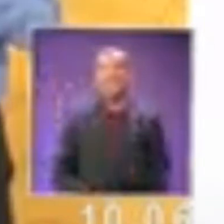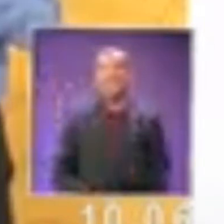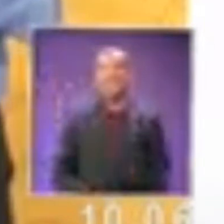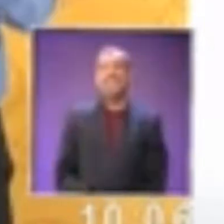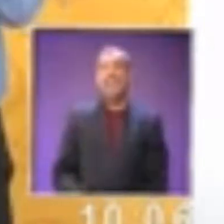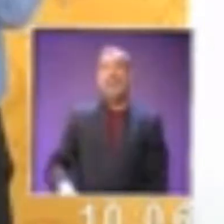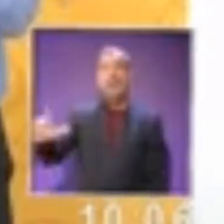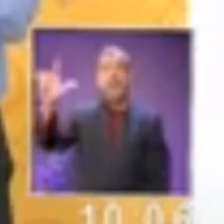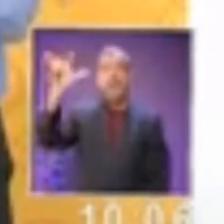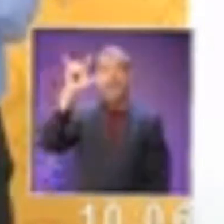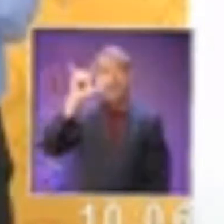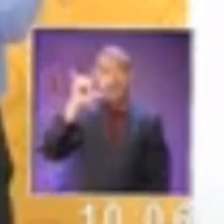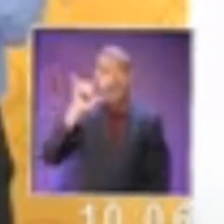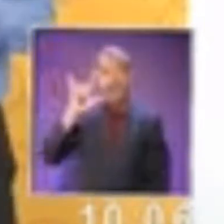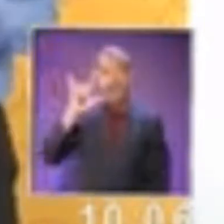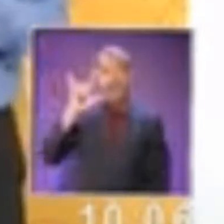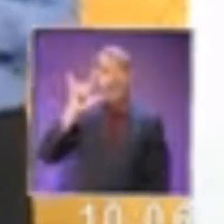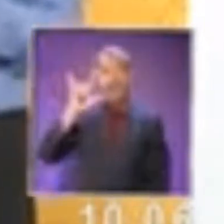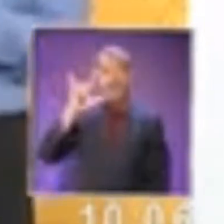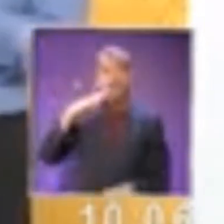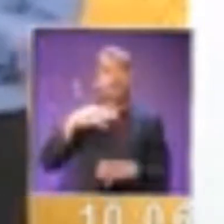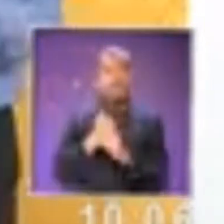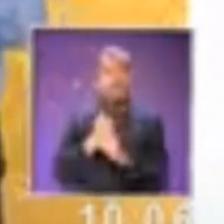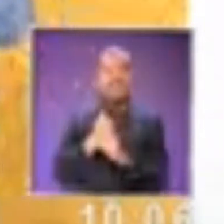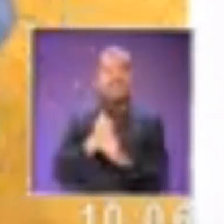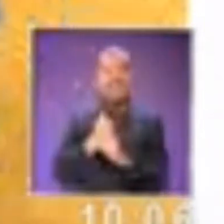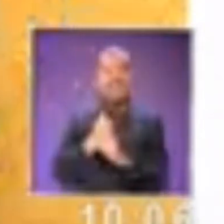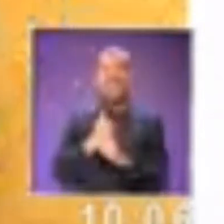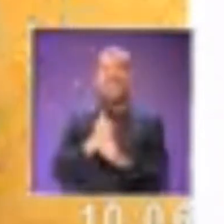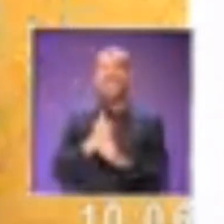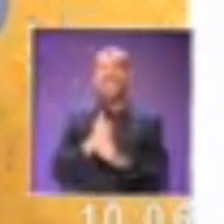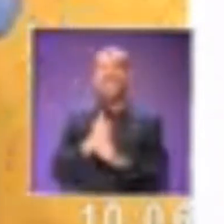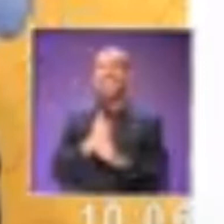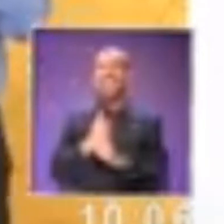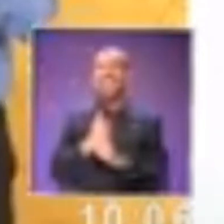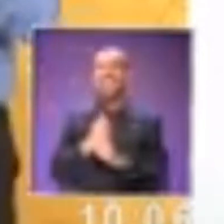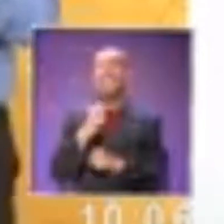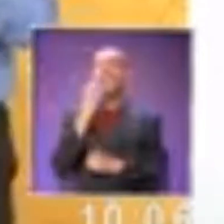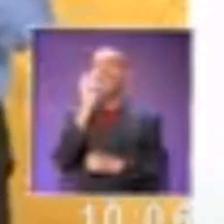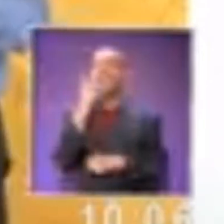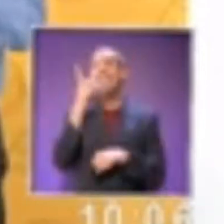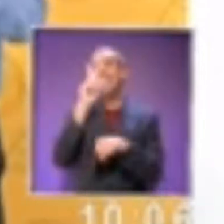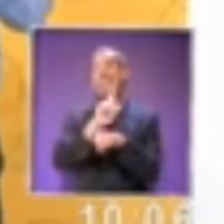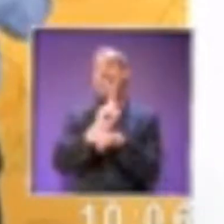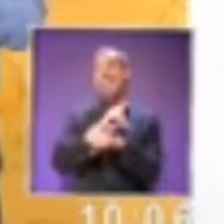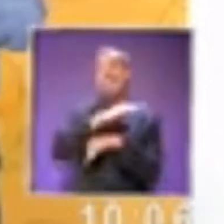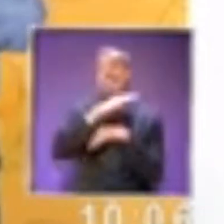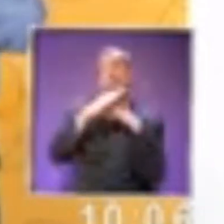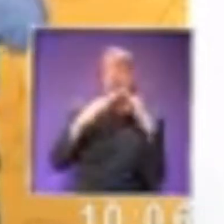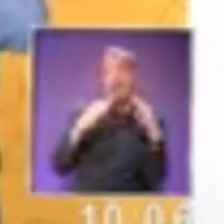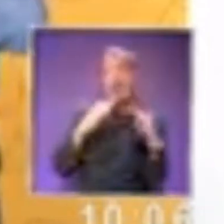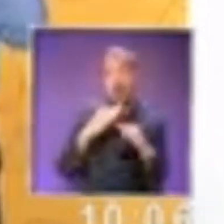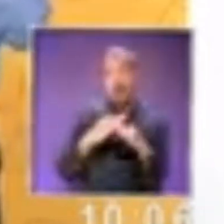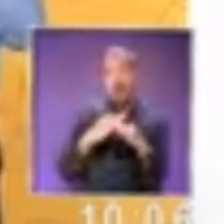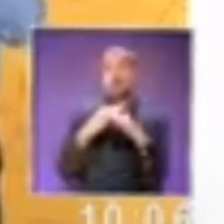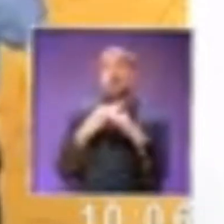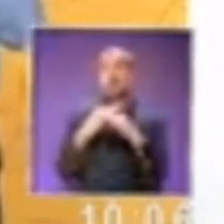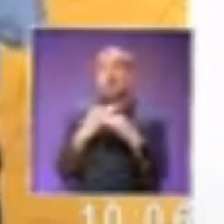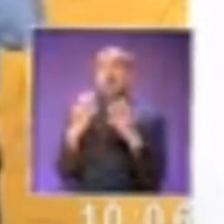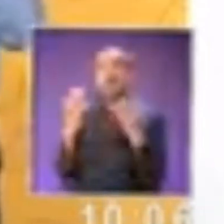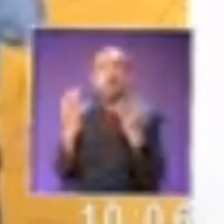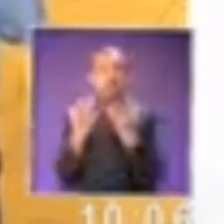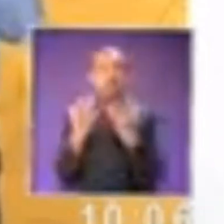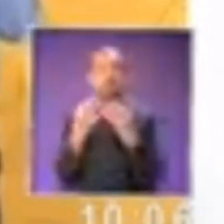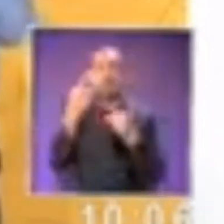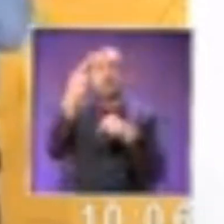I love you. Muy bien. Y, bueno, pues ese sería el día de hoy todo. Vamos a hacer una recapitulación.